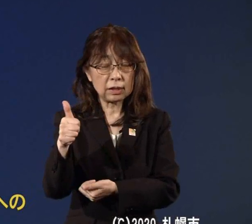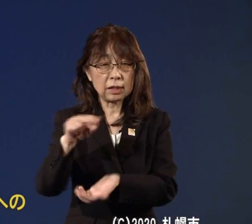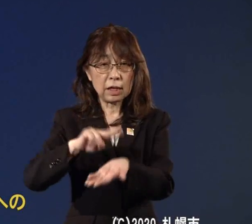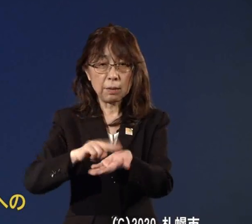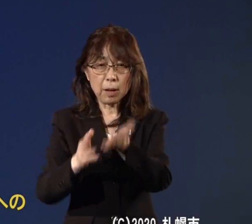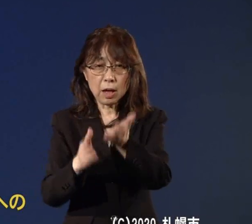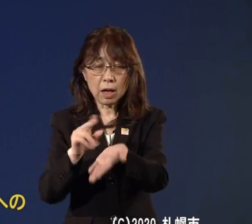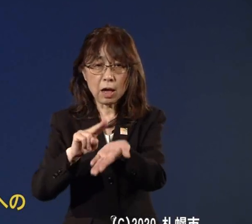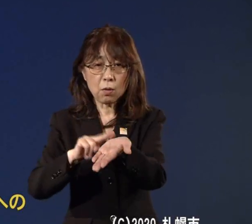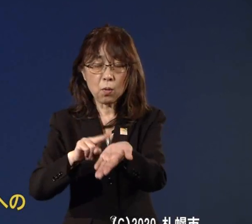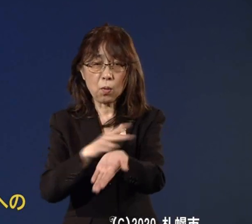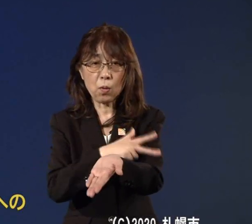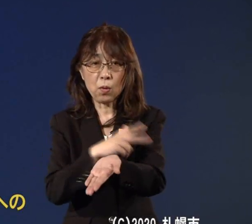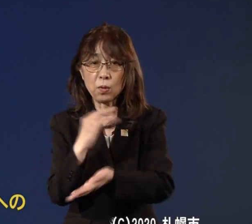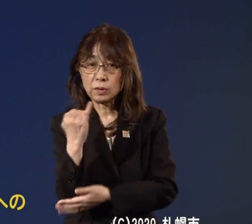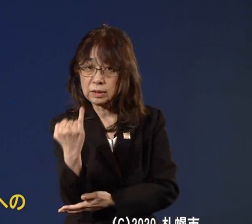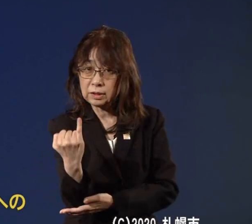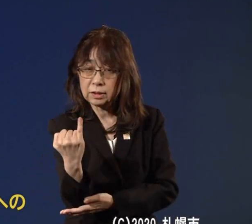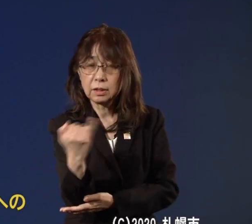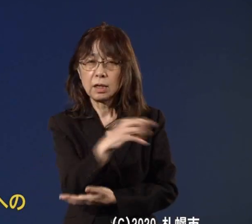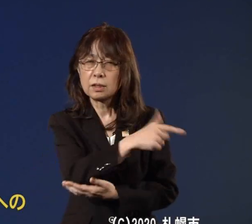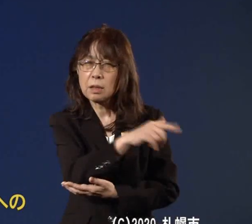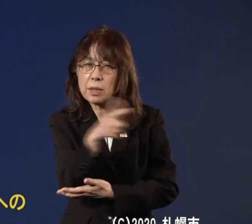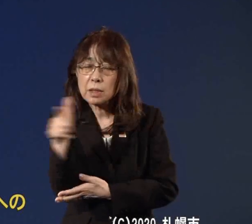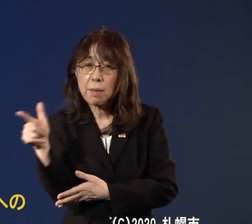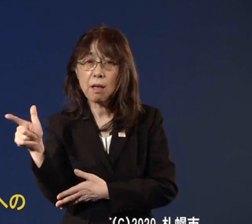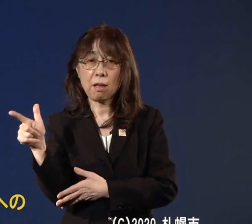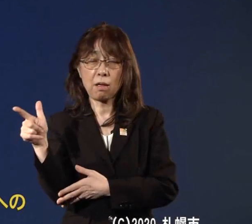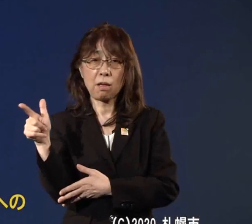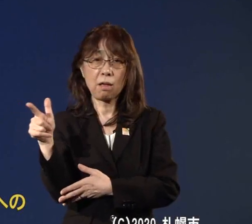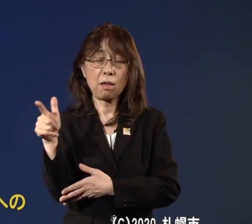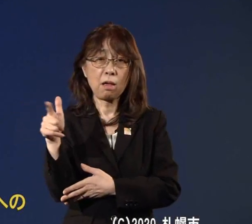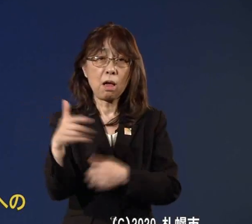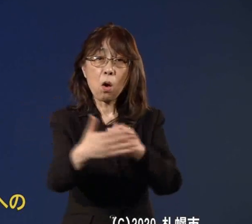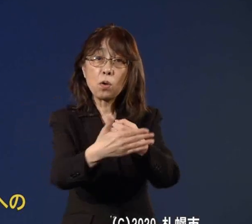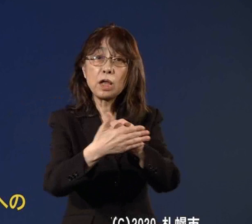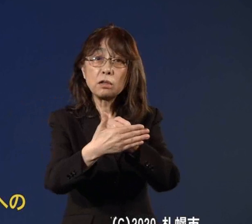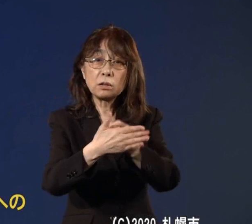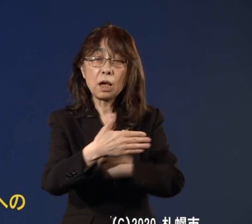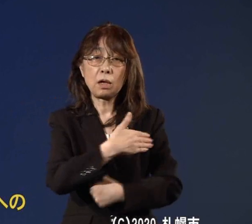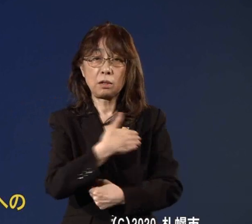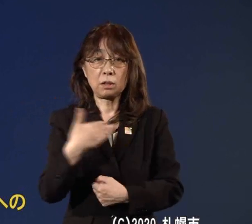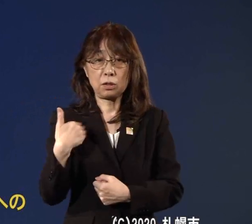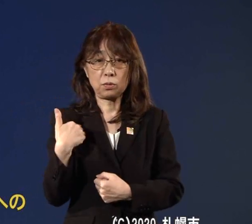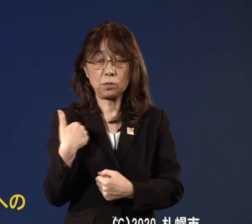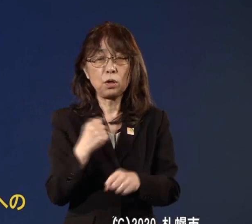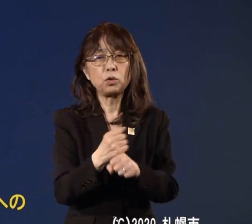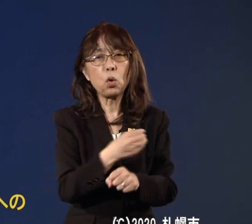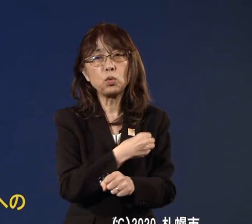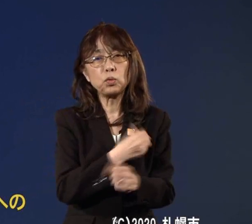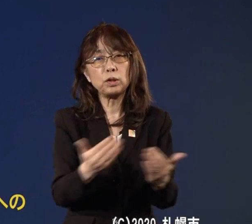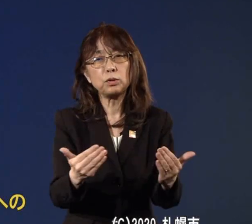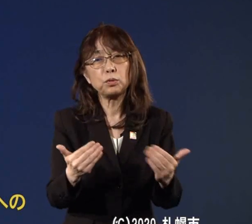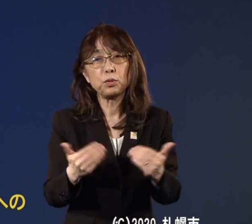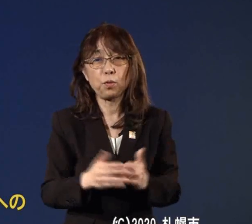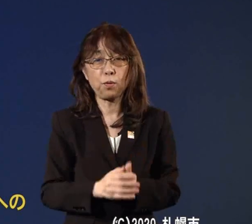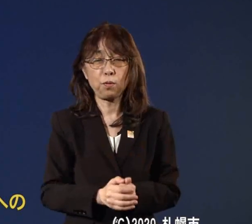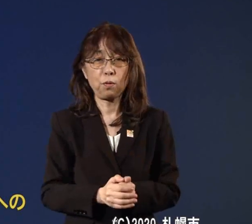様々なお手伝いをする職員が必要になってきますしホテルのですね療養